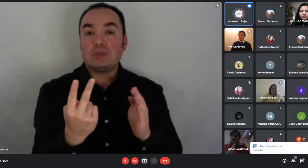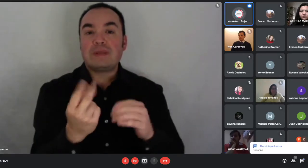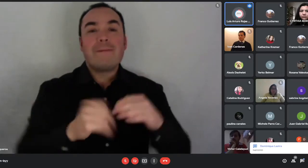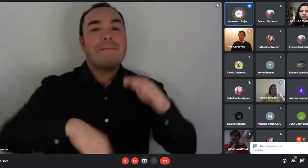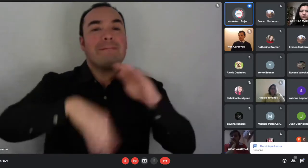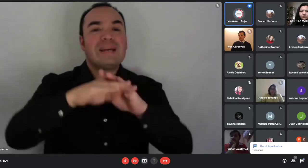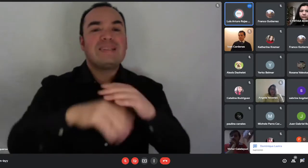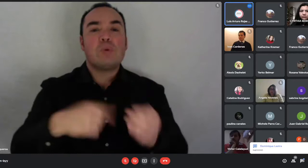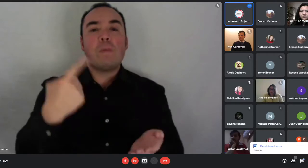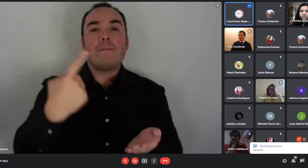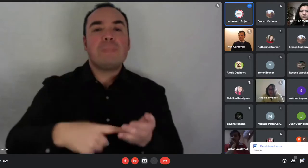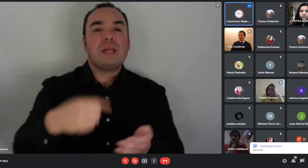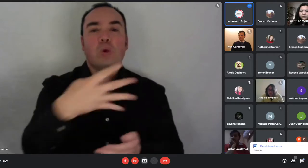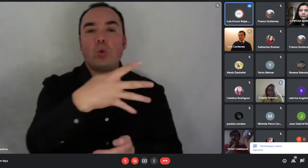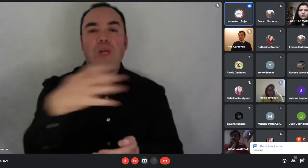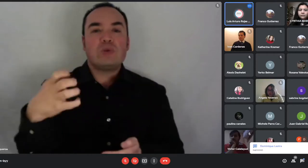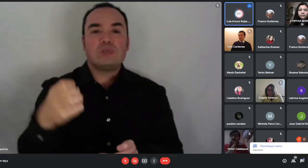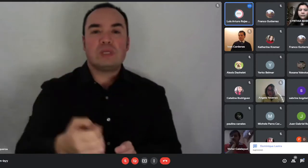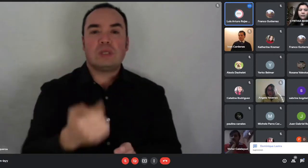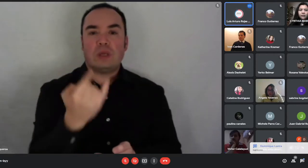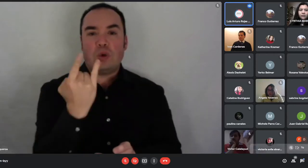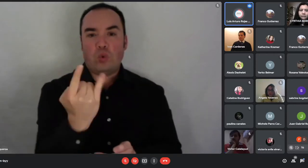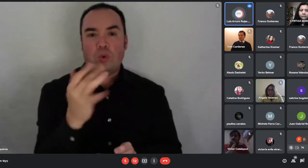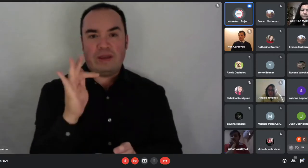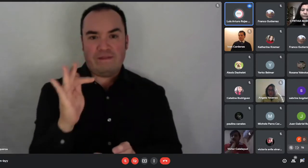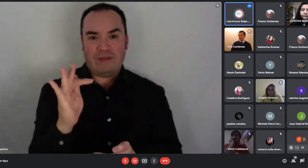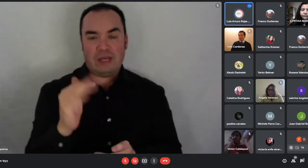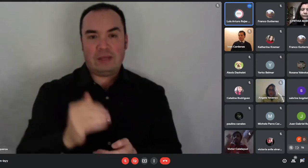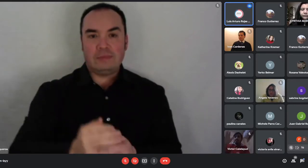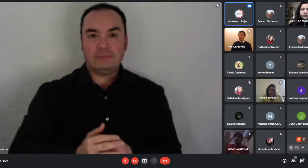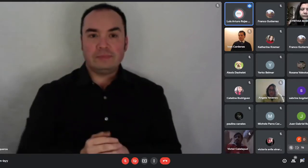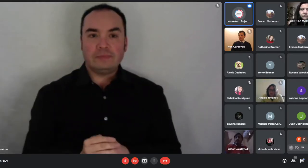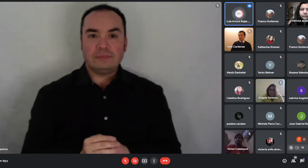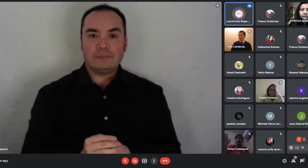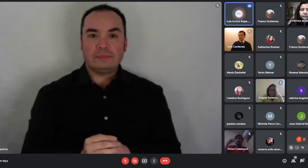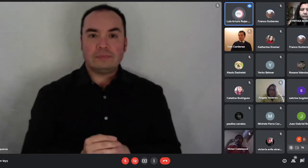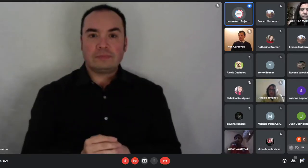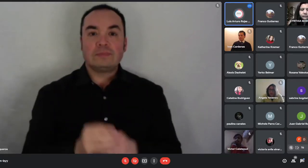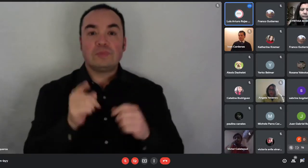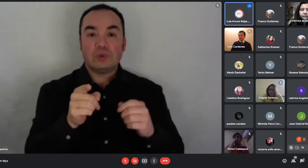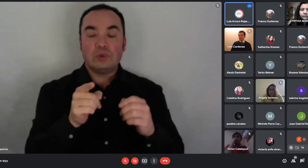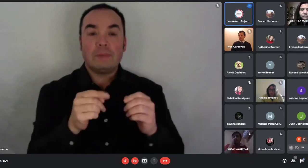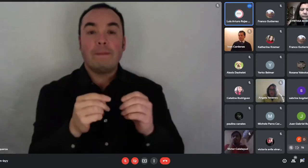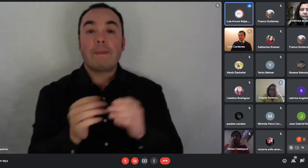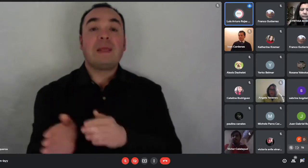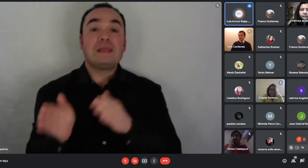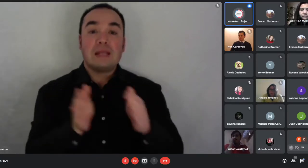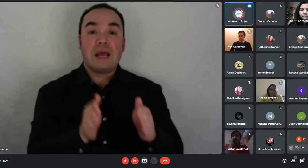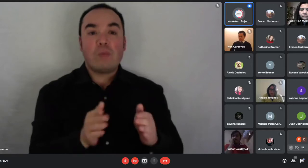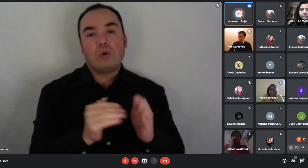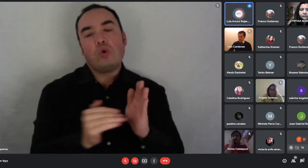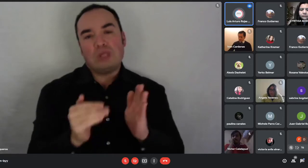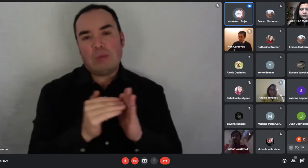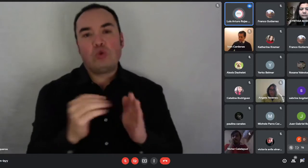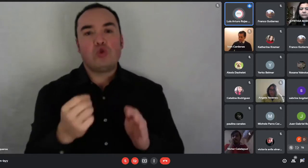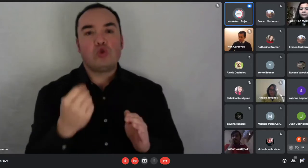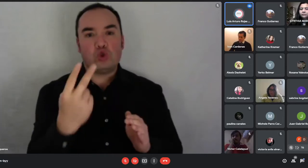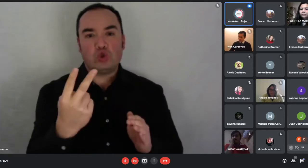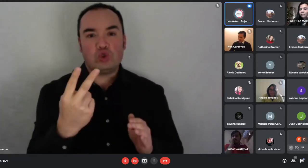Entonces, para el tramo 2, estar en el 80% en el registro social de hogares, tener un ahorro